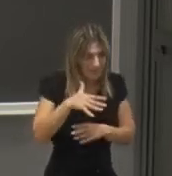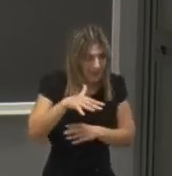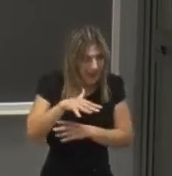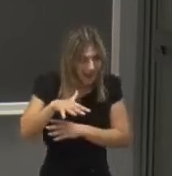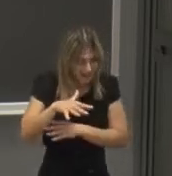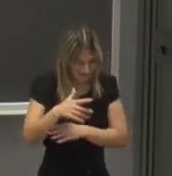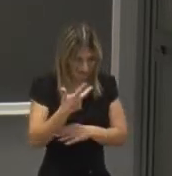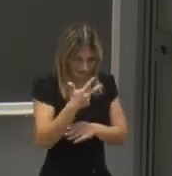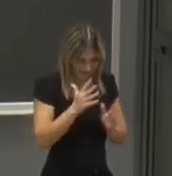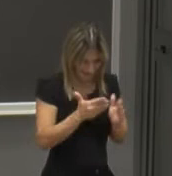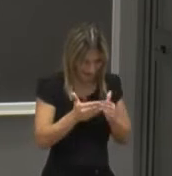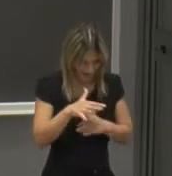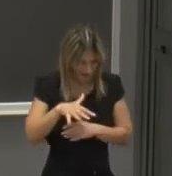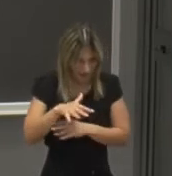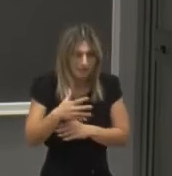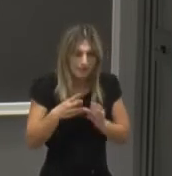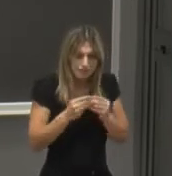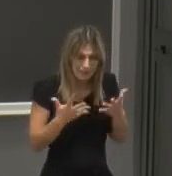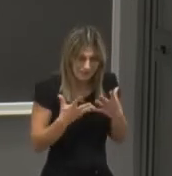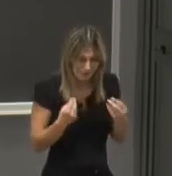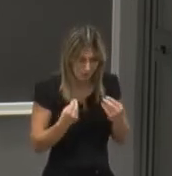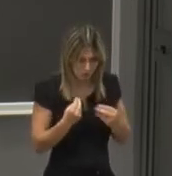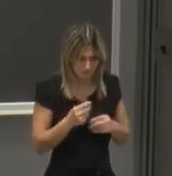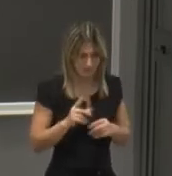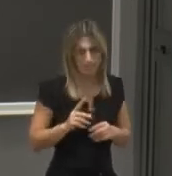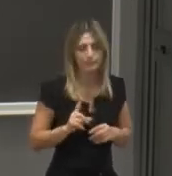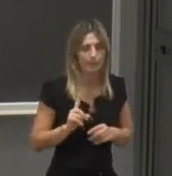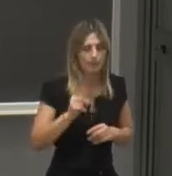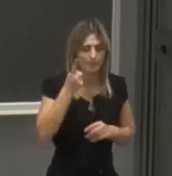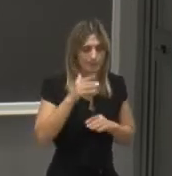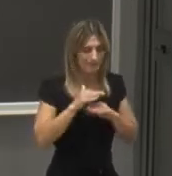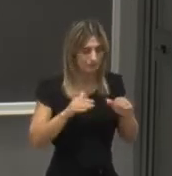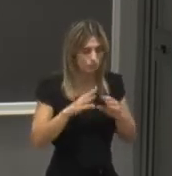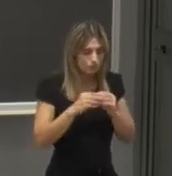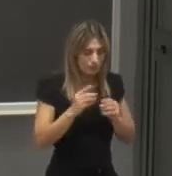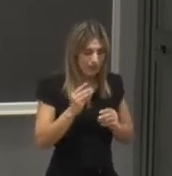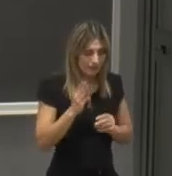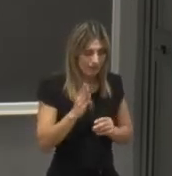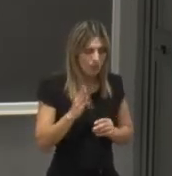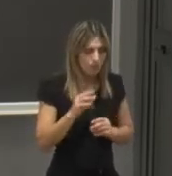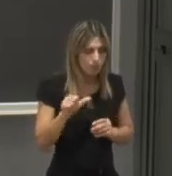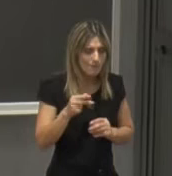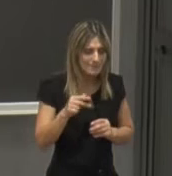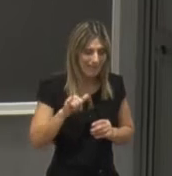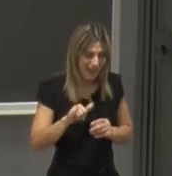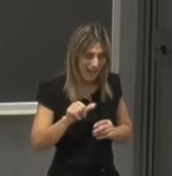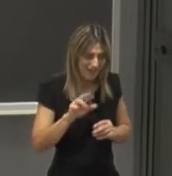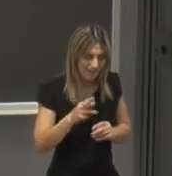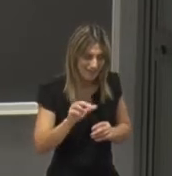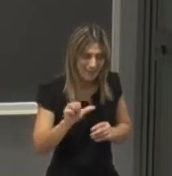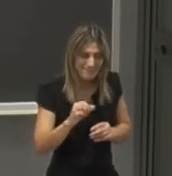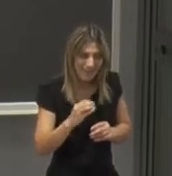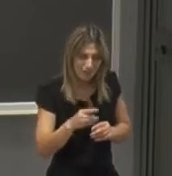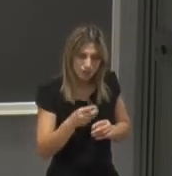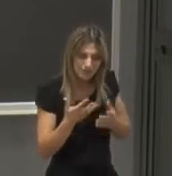che cosa fanno queste tre aree? innanzitutto fanno la cosiddetta Blue Sky Research che cos'è la Blue Sky Research? qui vi